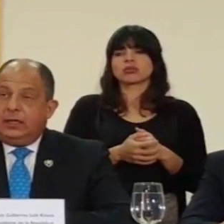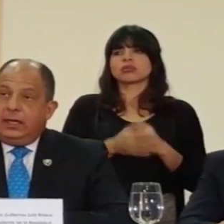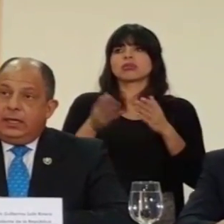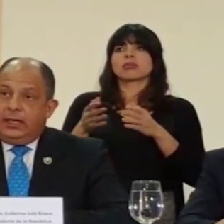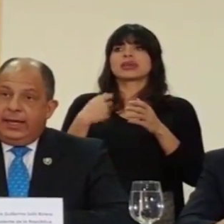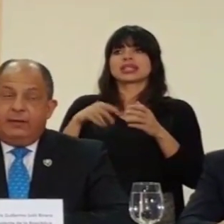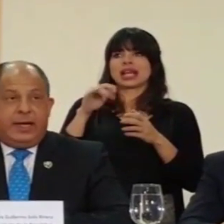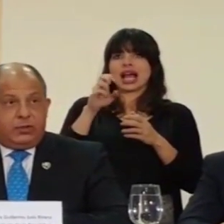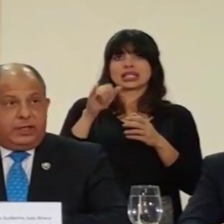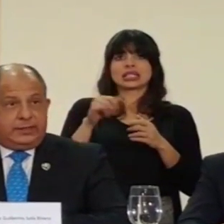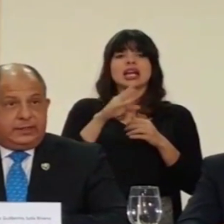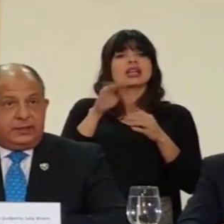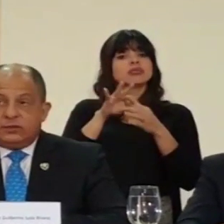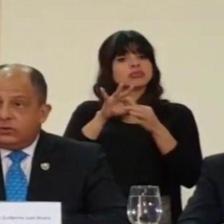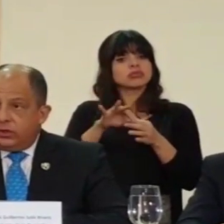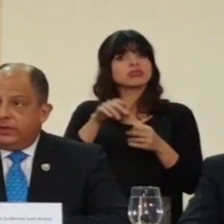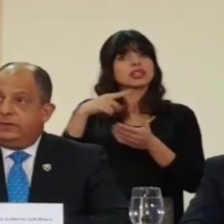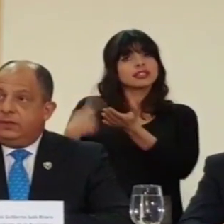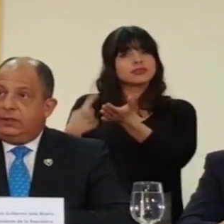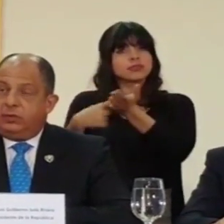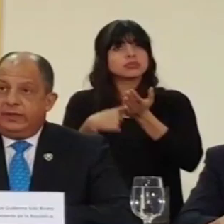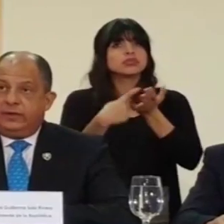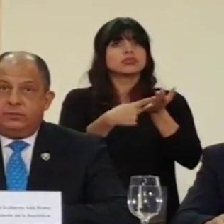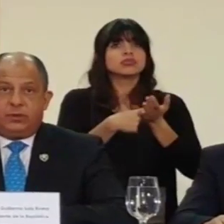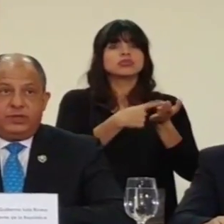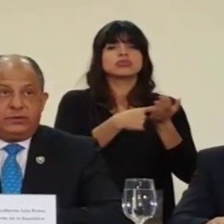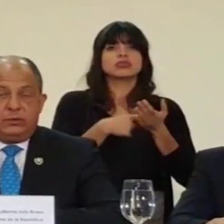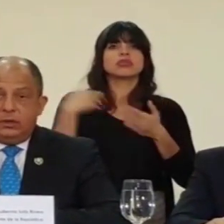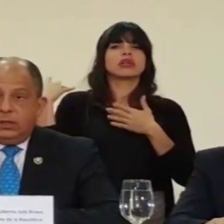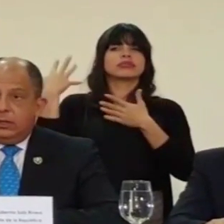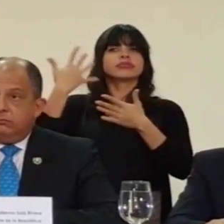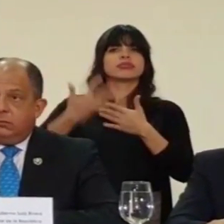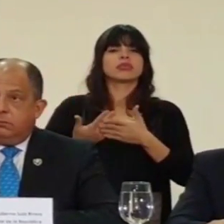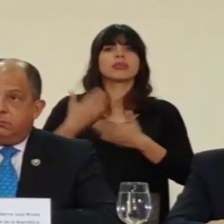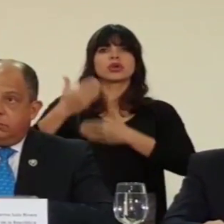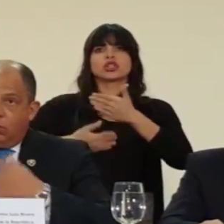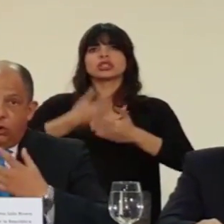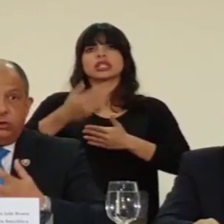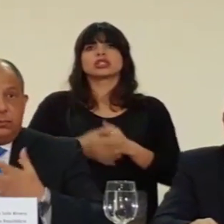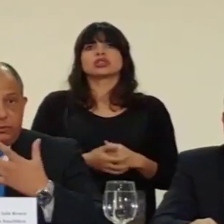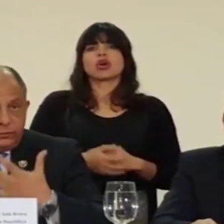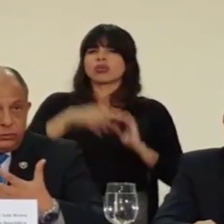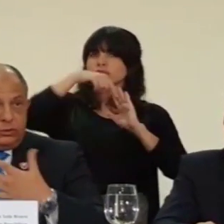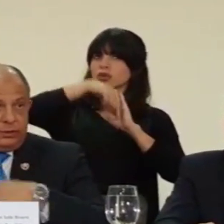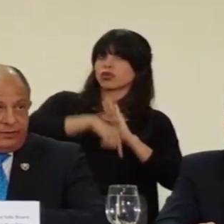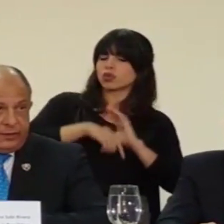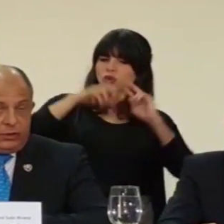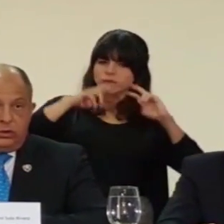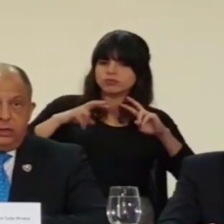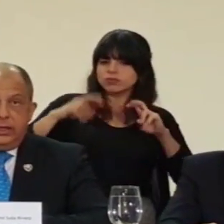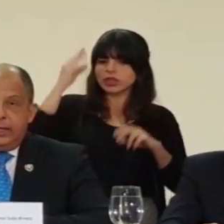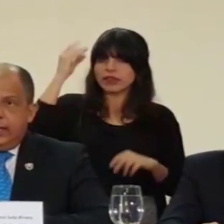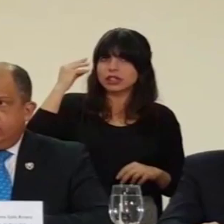Casia y en el marco de esas discusiones y después de un proceso hondo, profundo